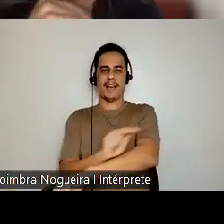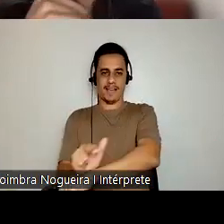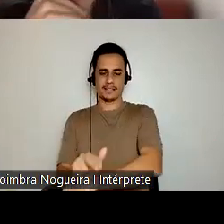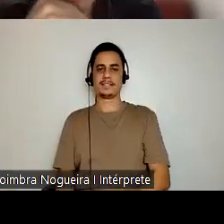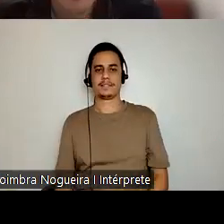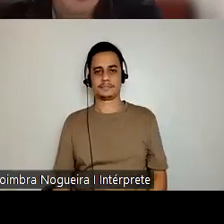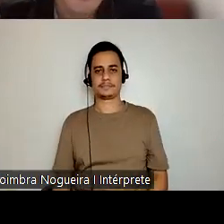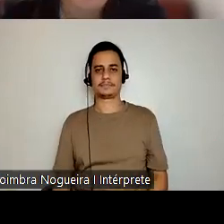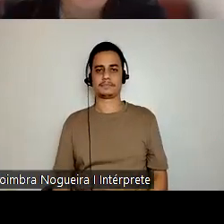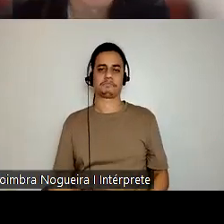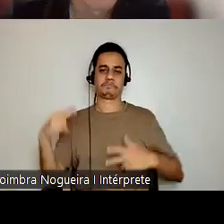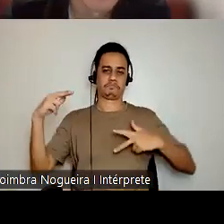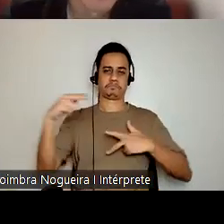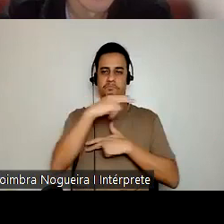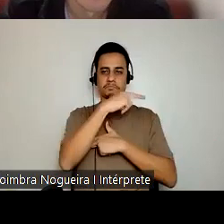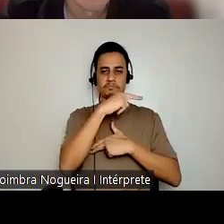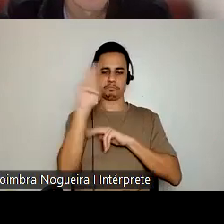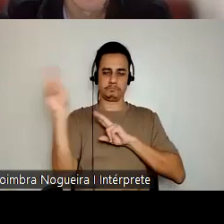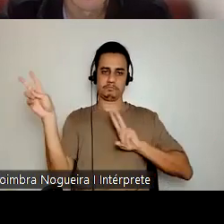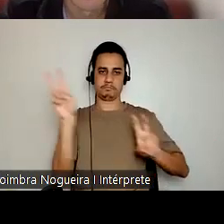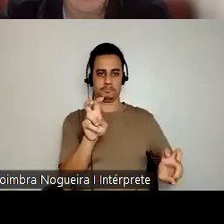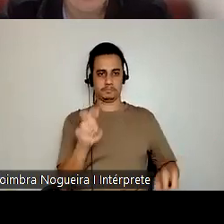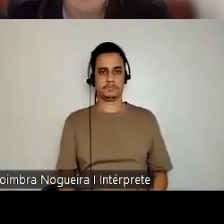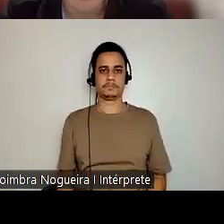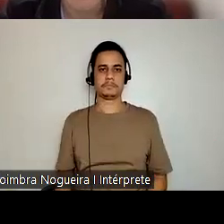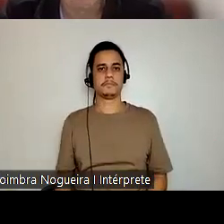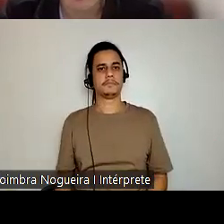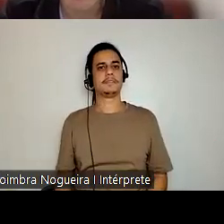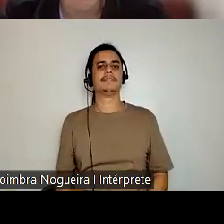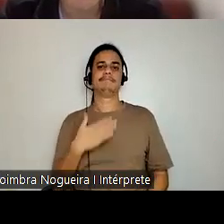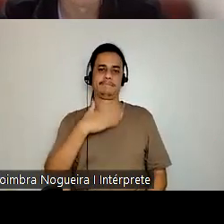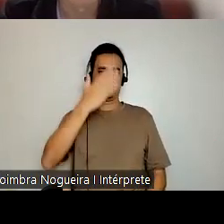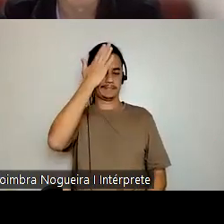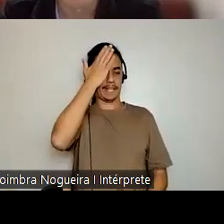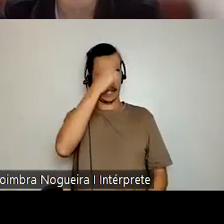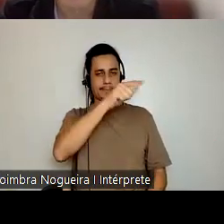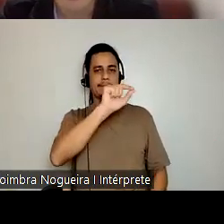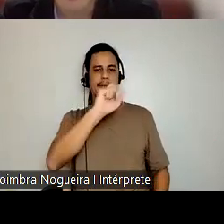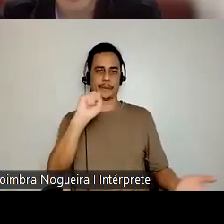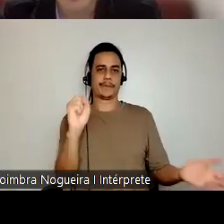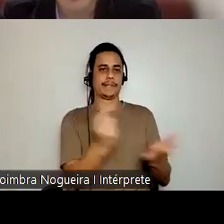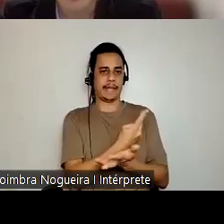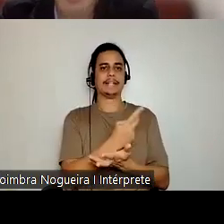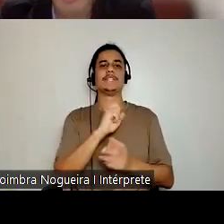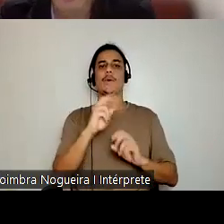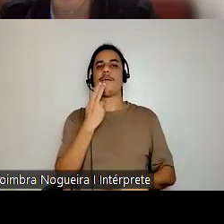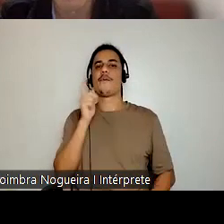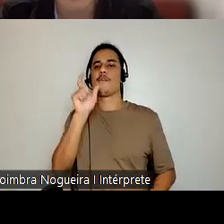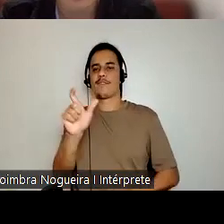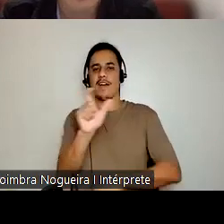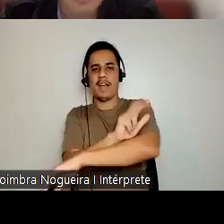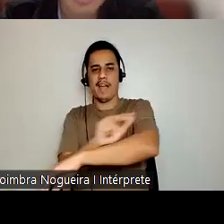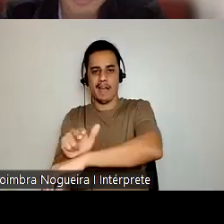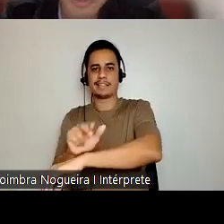um curto trecho aqui. Ninguém contesta que certos epítetos ou mesmo a simples menção da raça só servem para